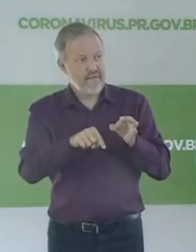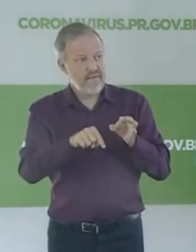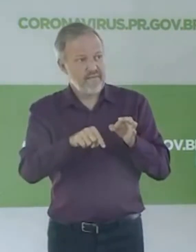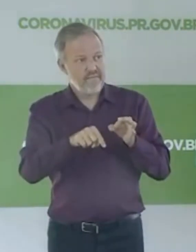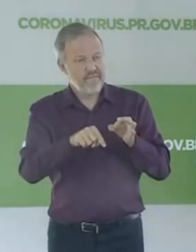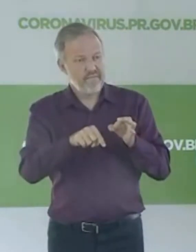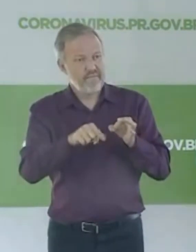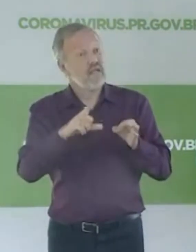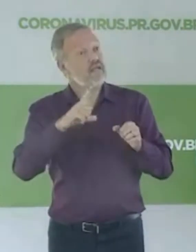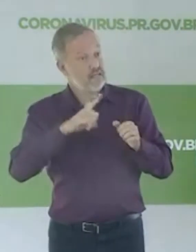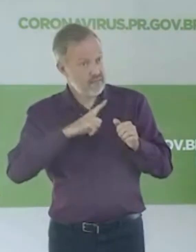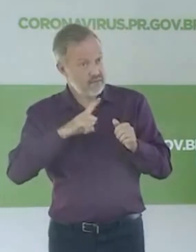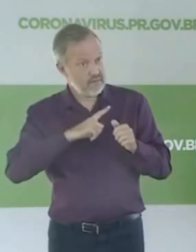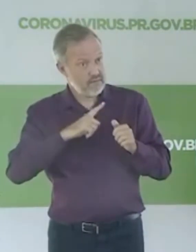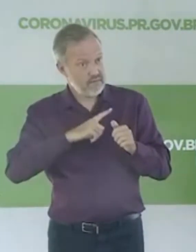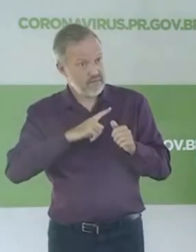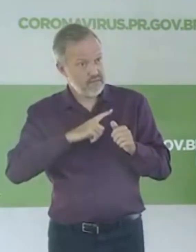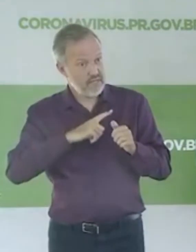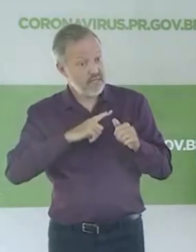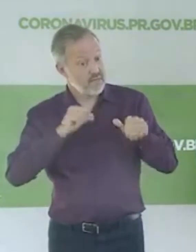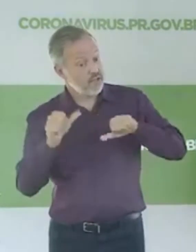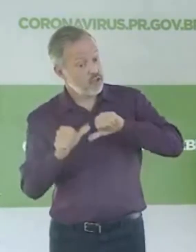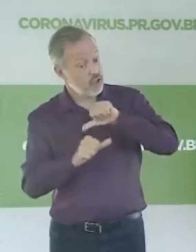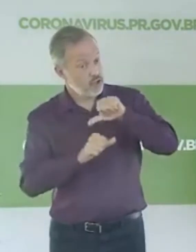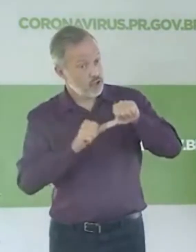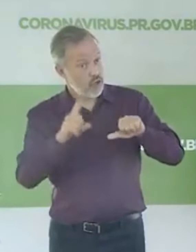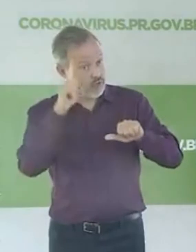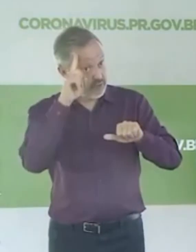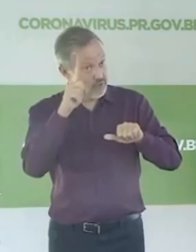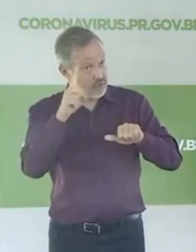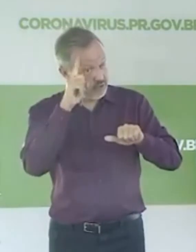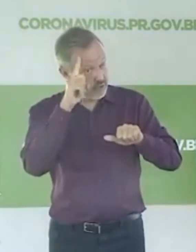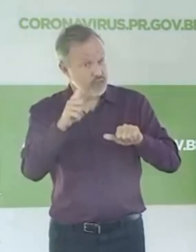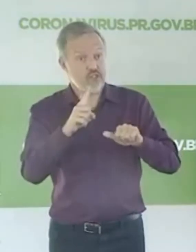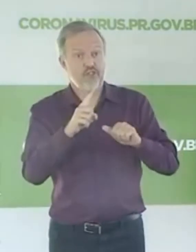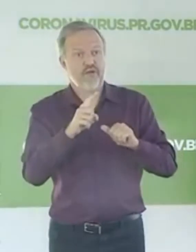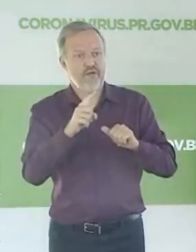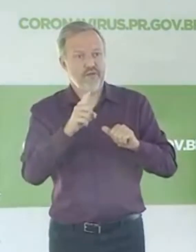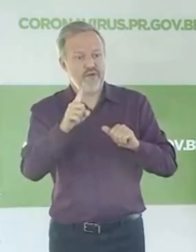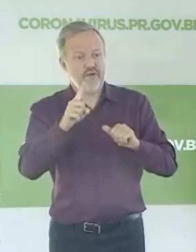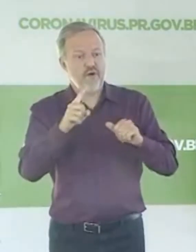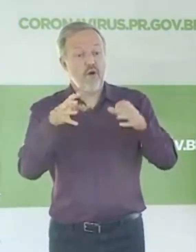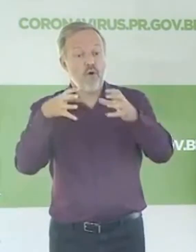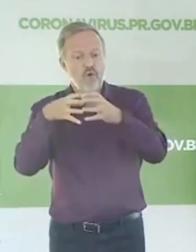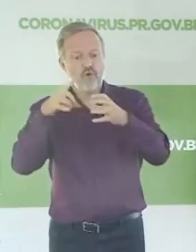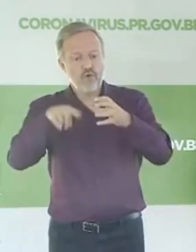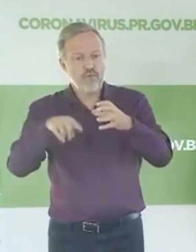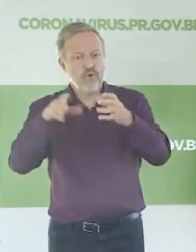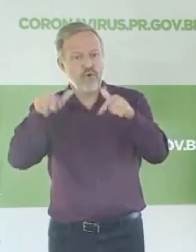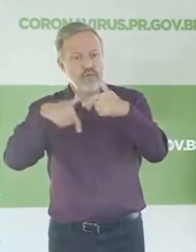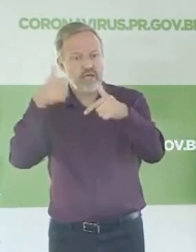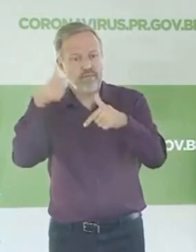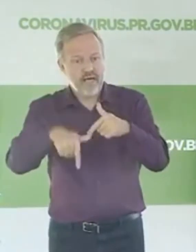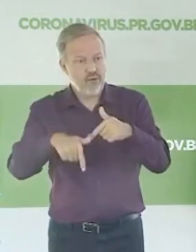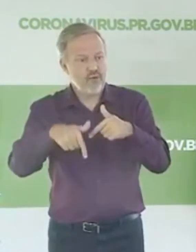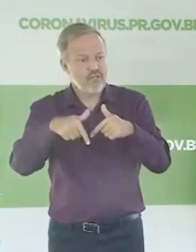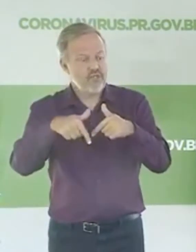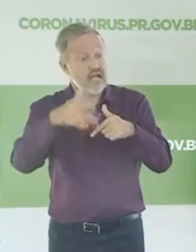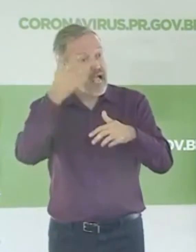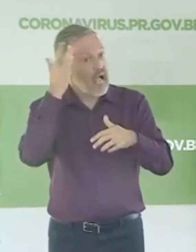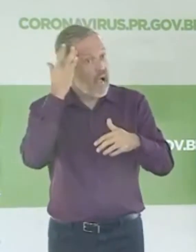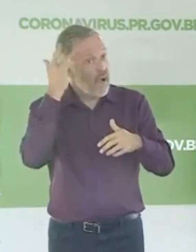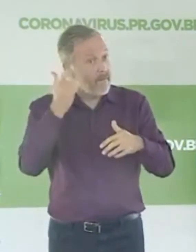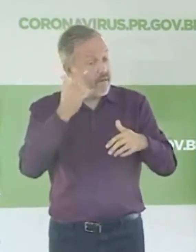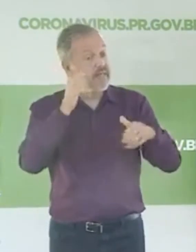troca aí no dia a dia de uma turma trabalha agora, outra turma vai para casa, depois